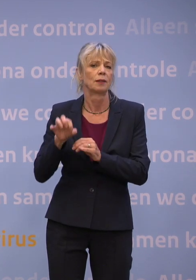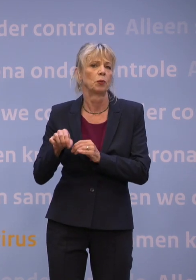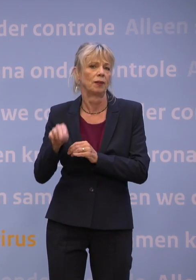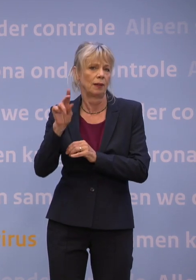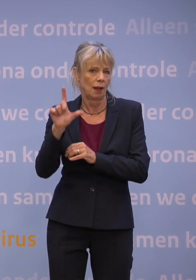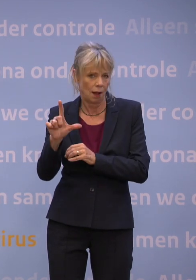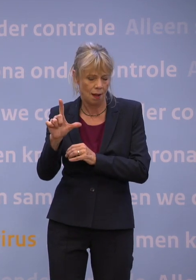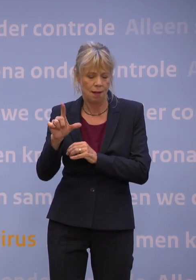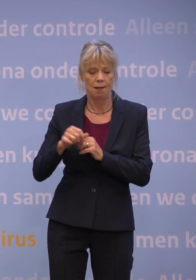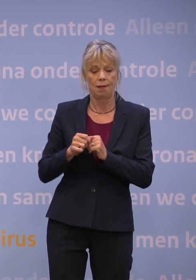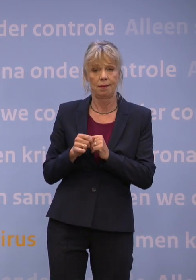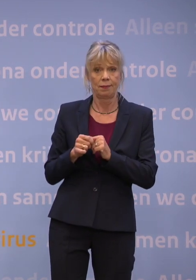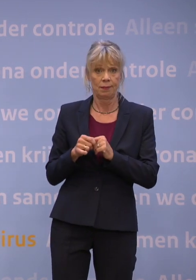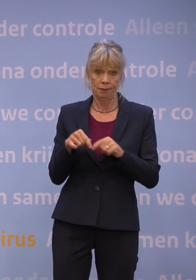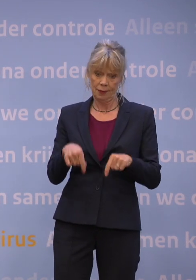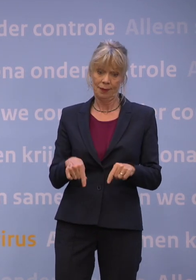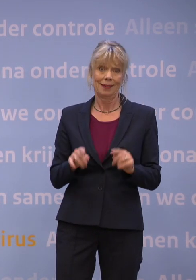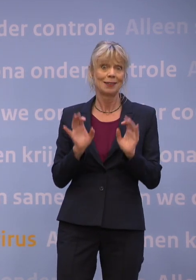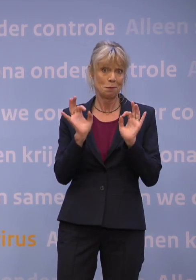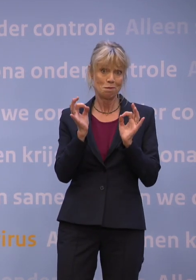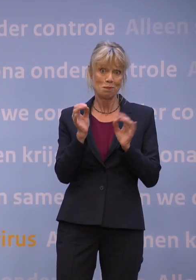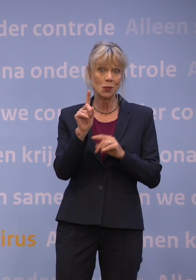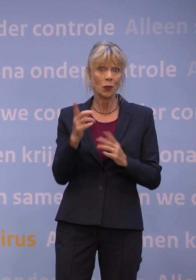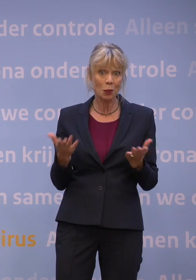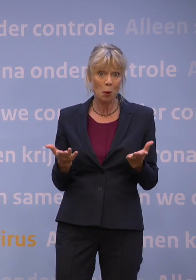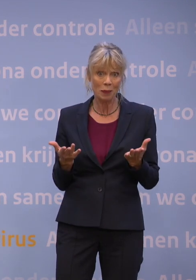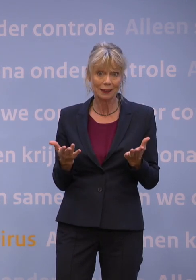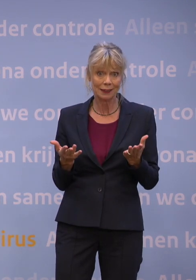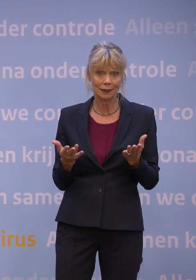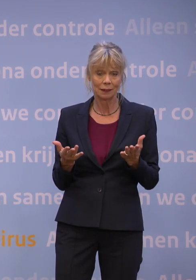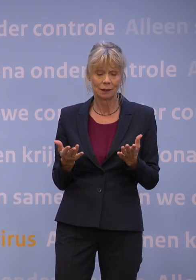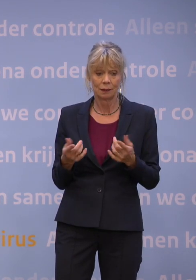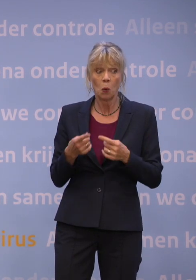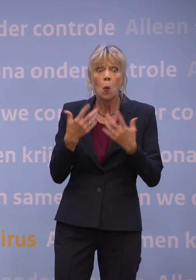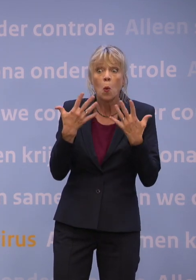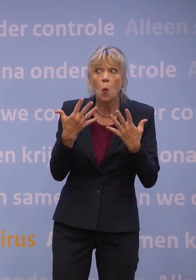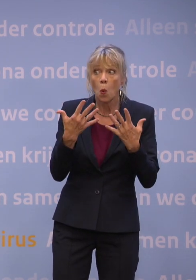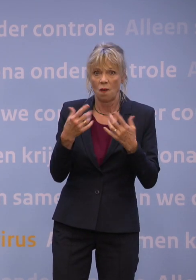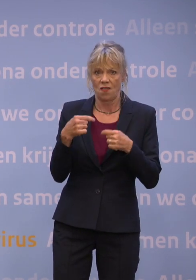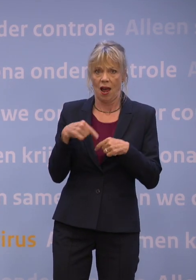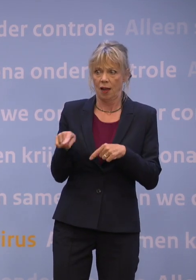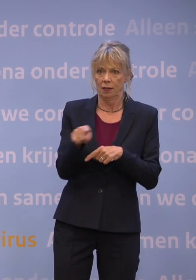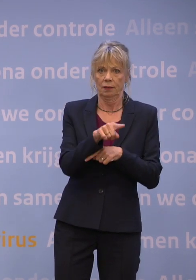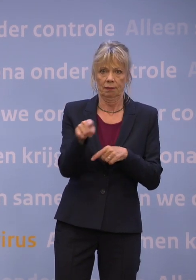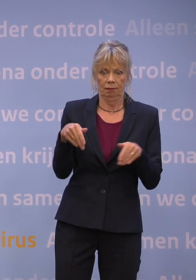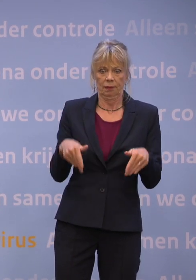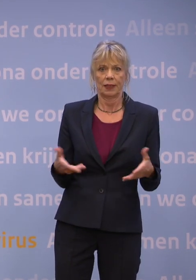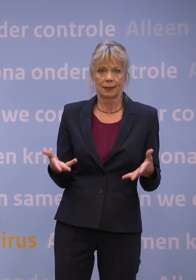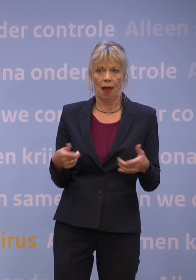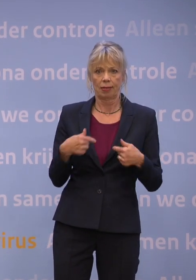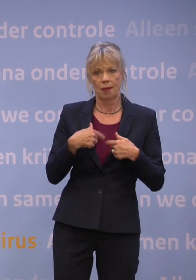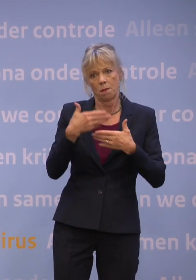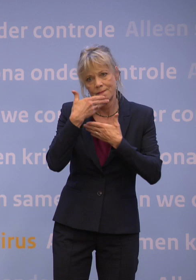Maar dit is wel een bijzonder moment, want hoe vaak hebben wij hier niet gestaan om te vertellen wat er allemaal